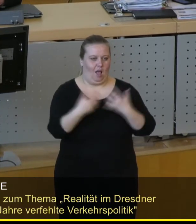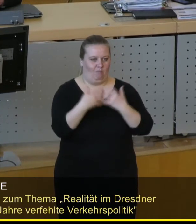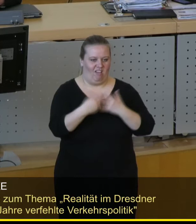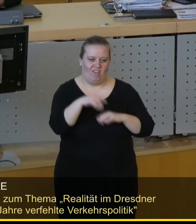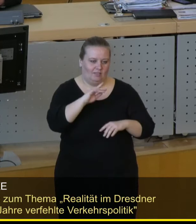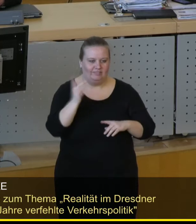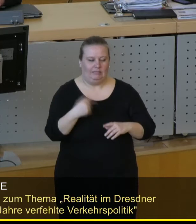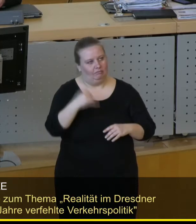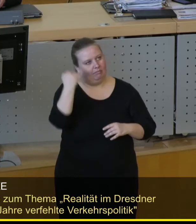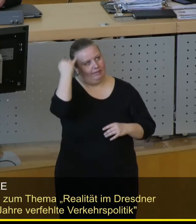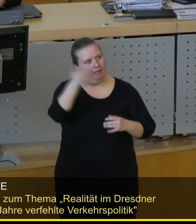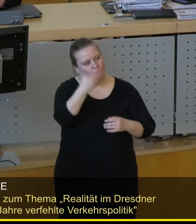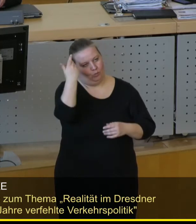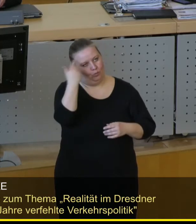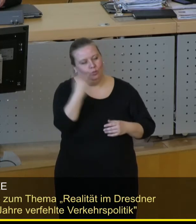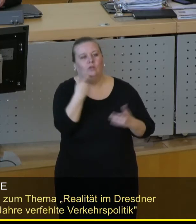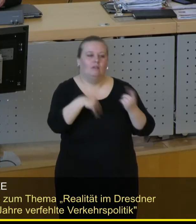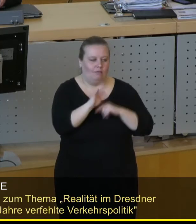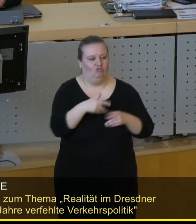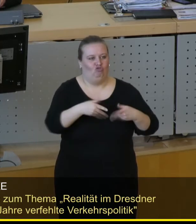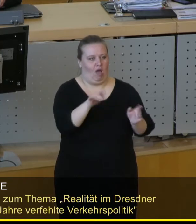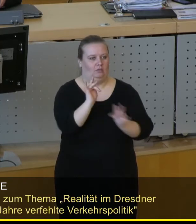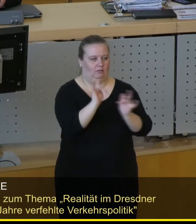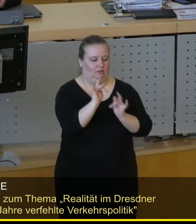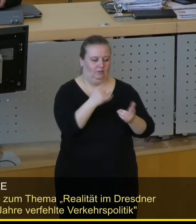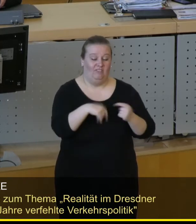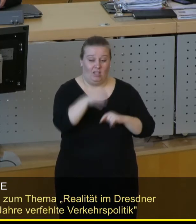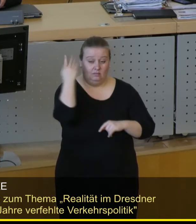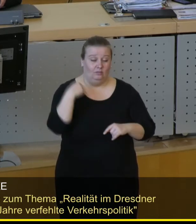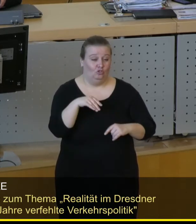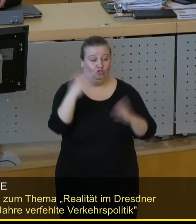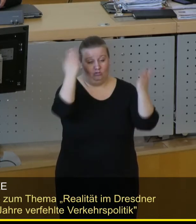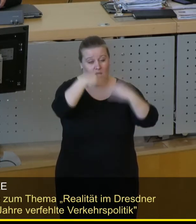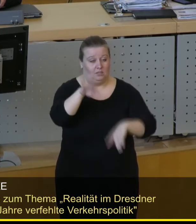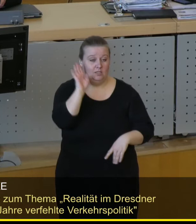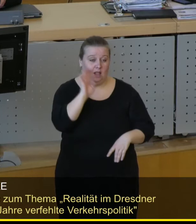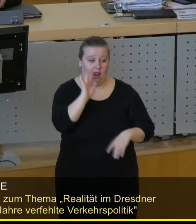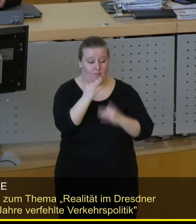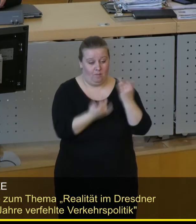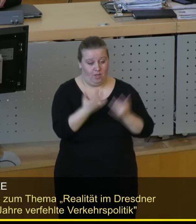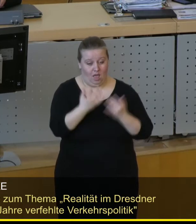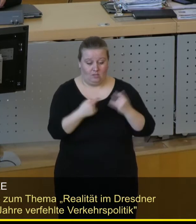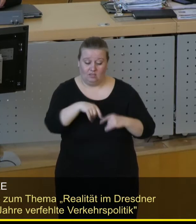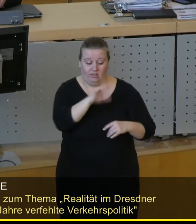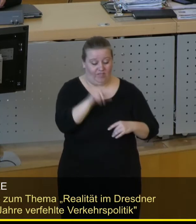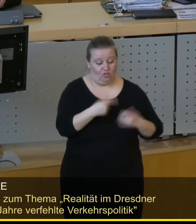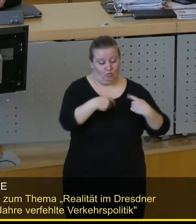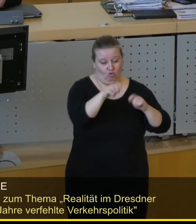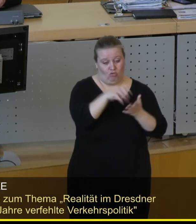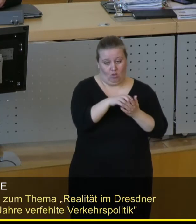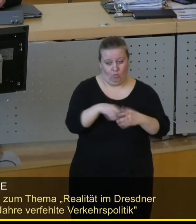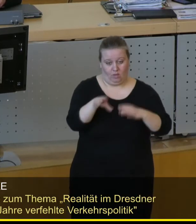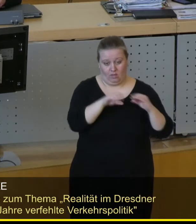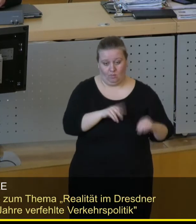auf Dresdner Straßen. Wenn die schwarz-gelbe Bilanz vor fünf Jahren so gut gewesen wäre, hätten wir gar nicht so viele Baustellen übernehmen